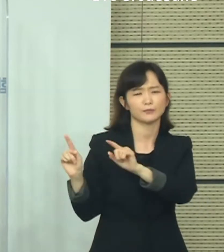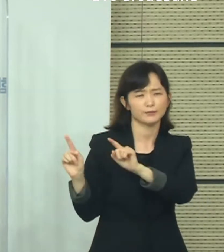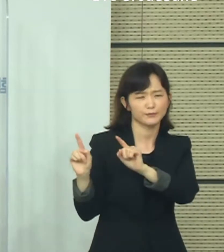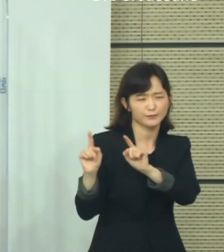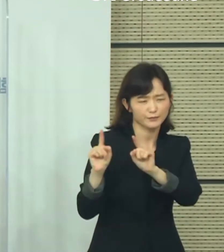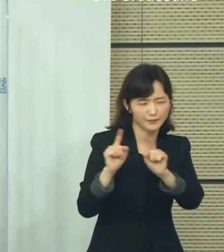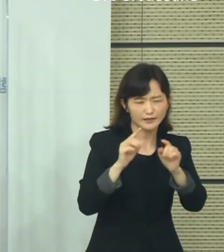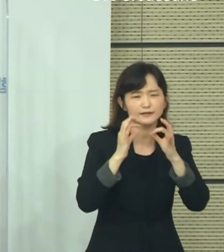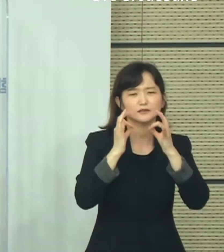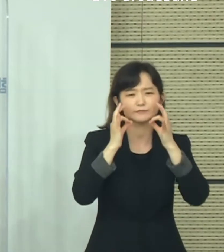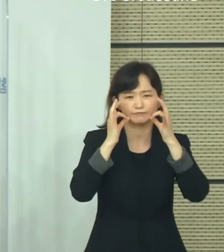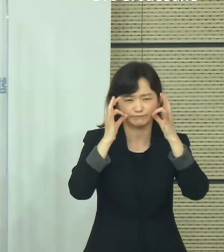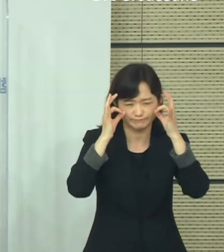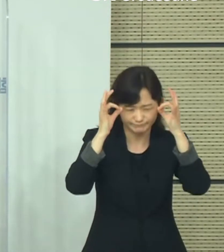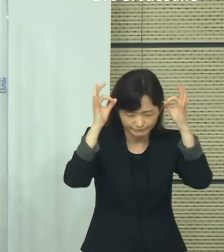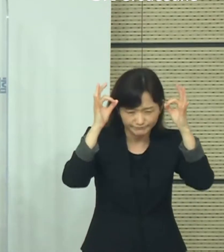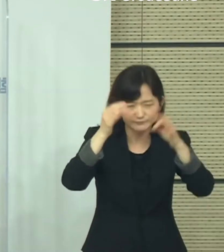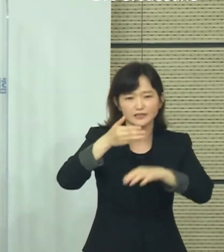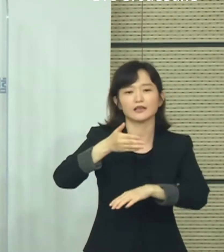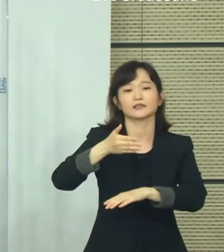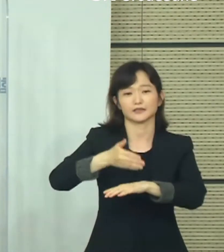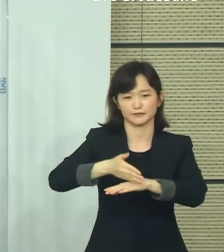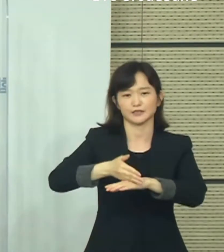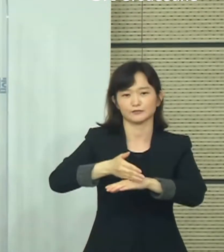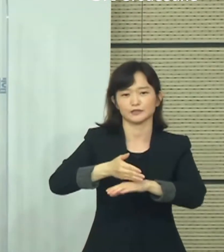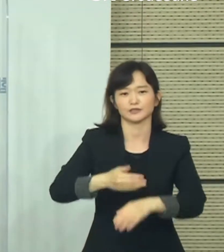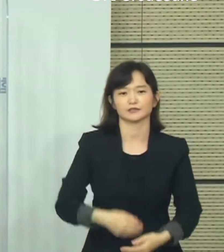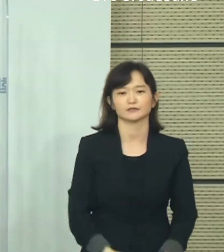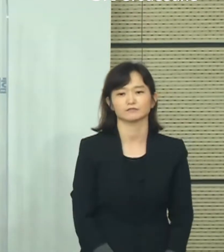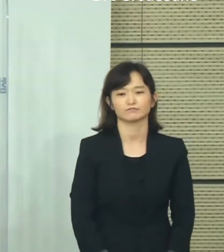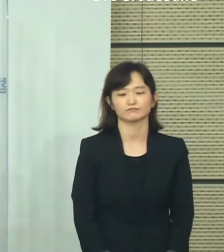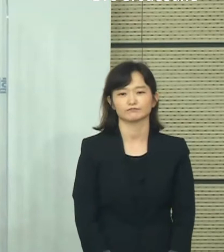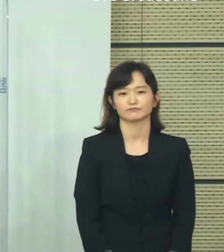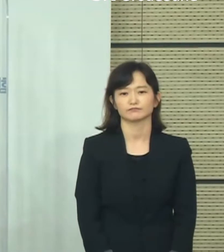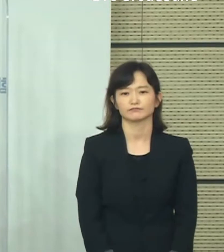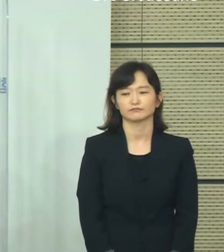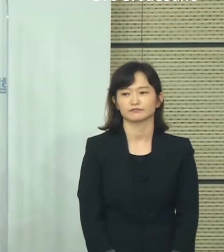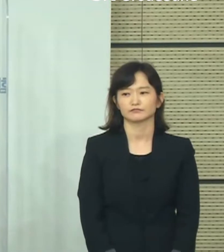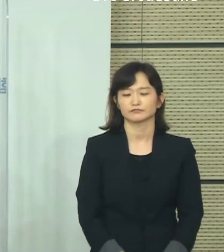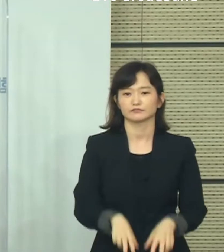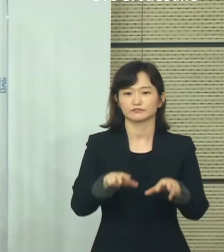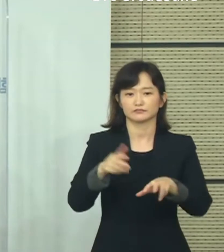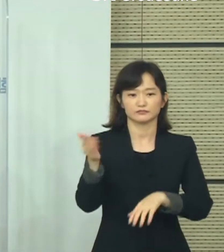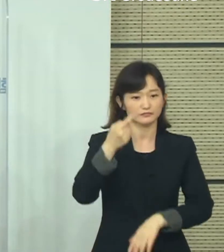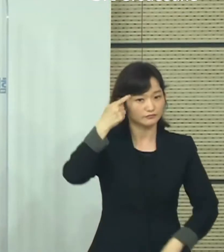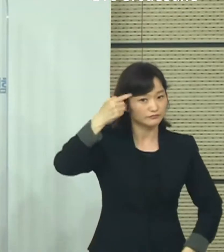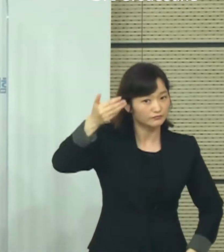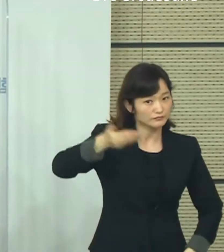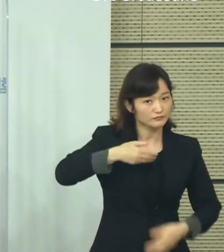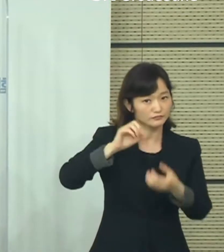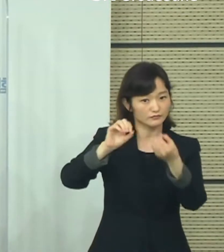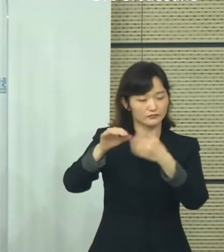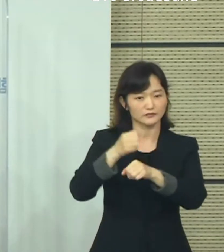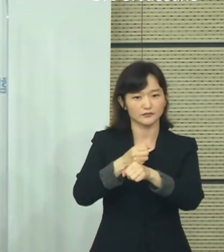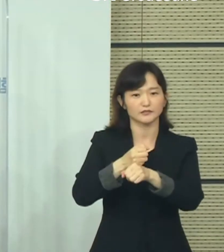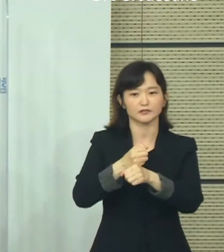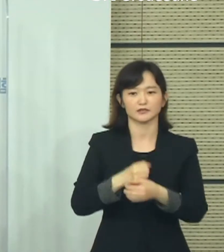있도록 최선을 다하겠습니다. 감사합니다. 네 지금부터 질의응답 시간을 가지겠습니다.